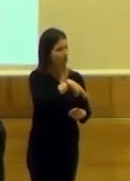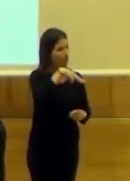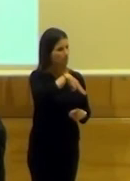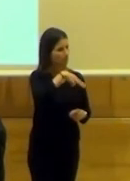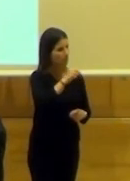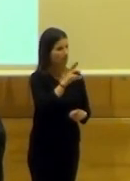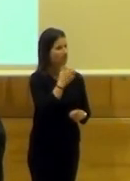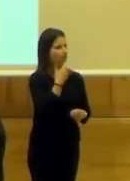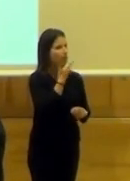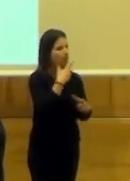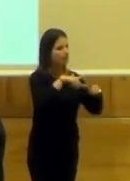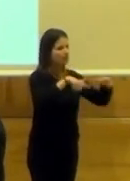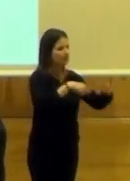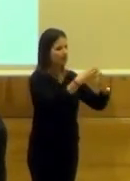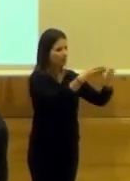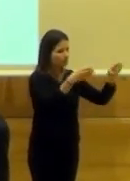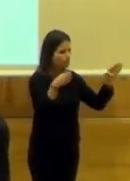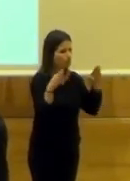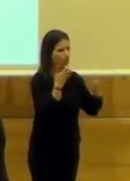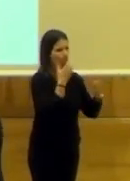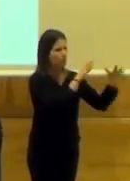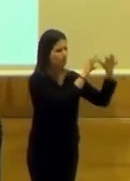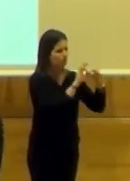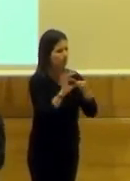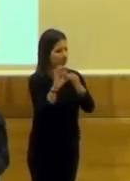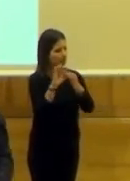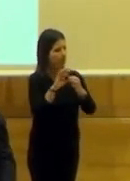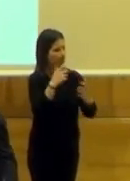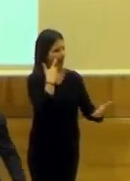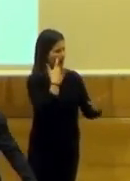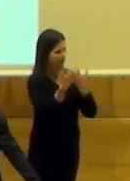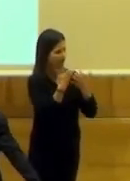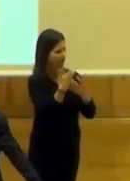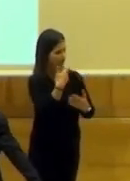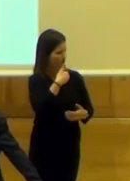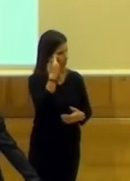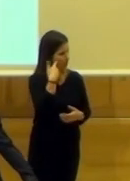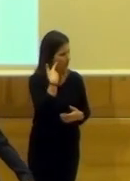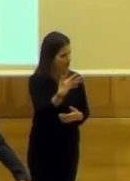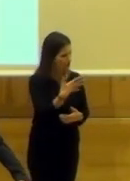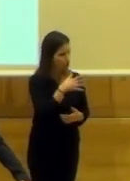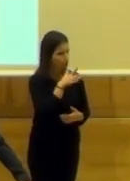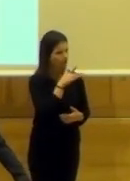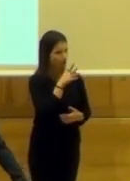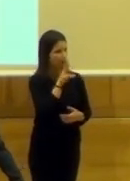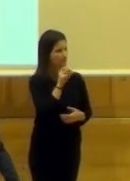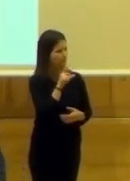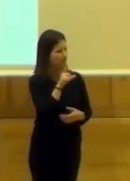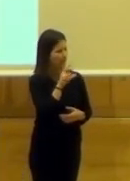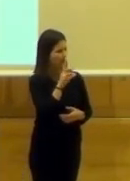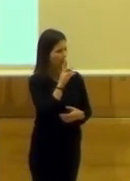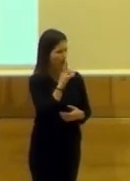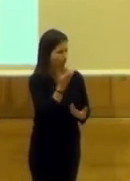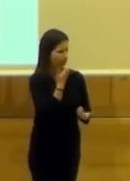conocéis, son la sala de exposiciones, por ejemplo, muy vinculada a artistas de referencia, ahora estamos poniendo Pilar a la Racine, por ejemplo,